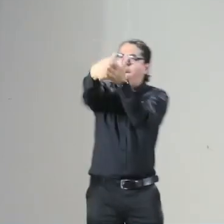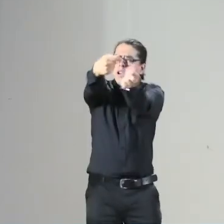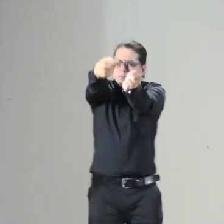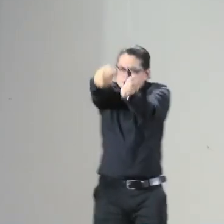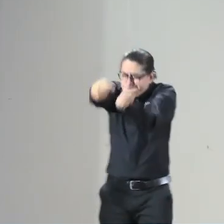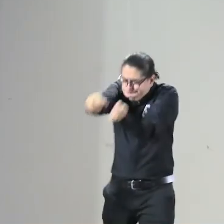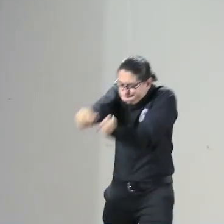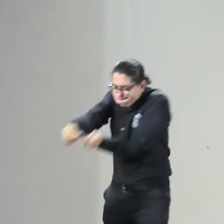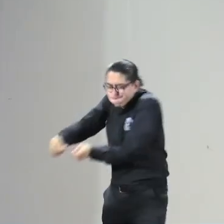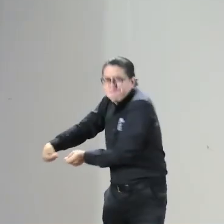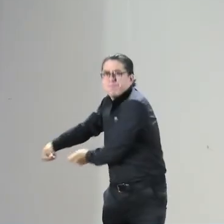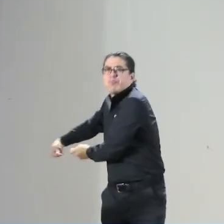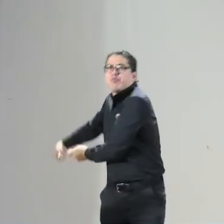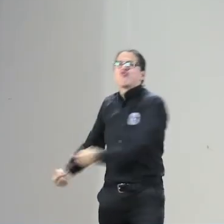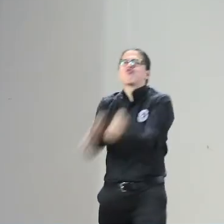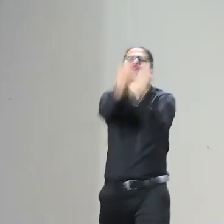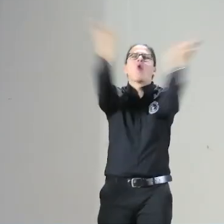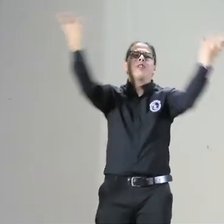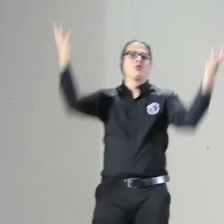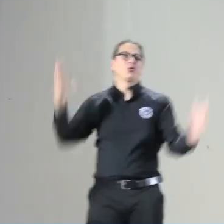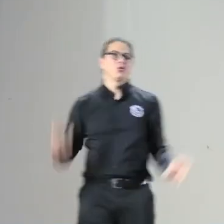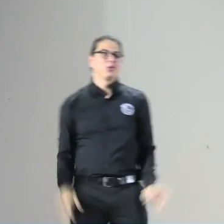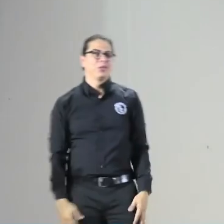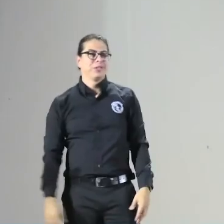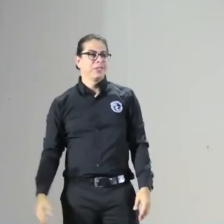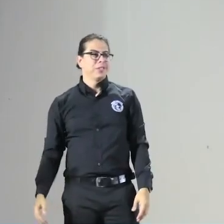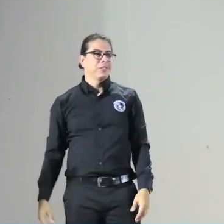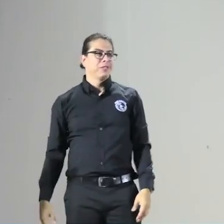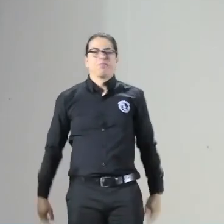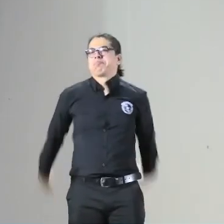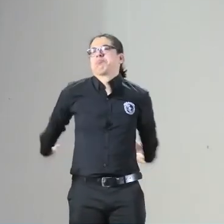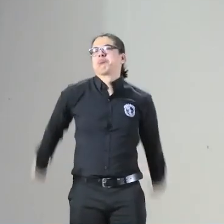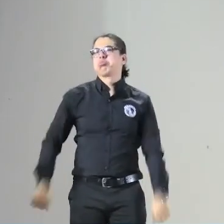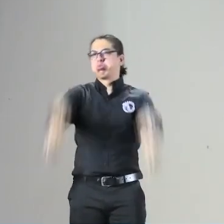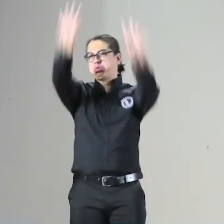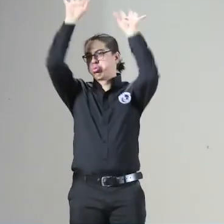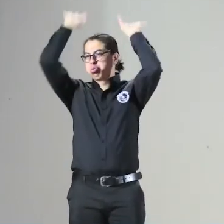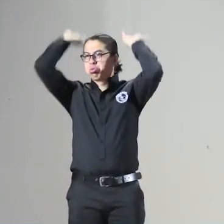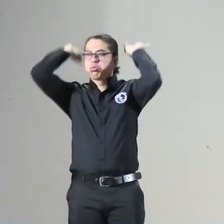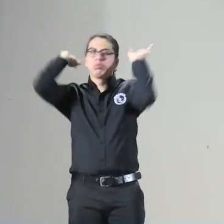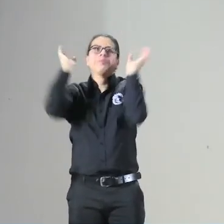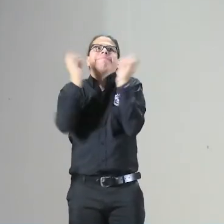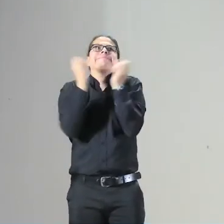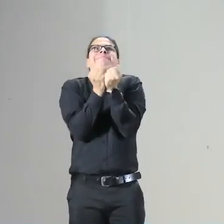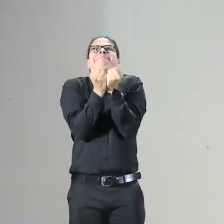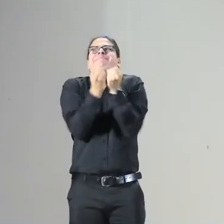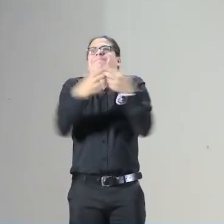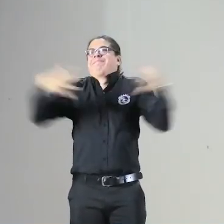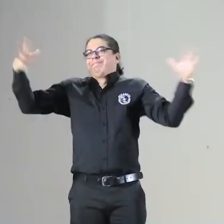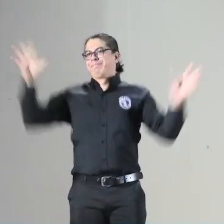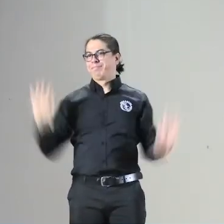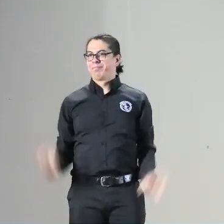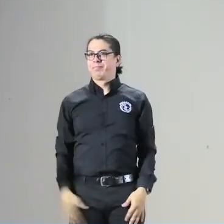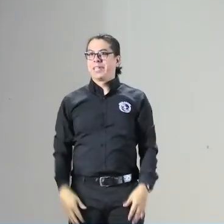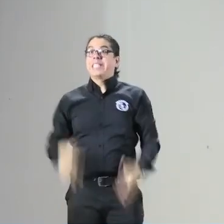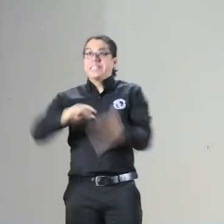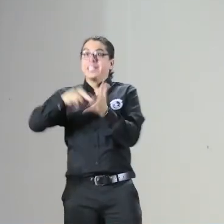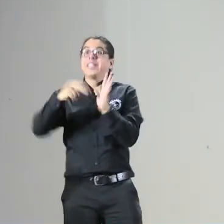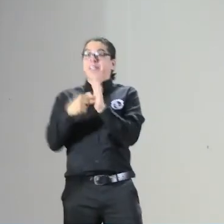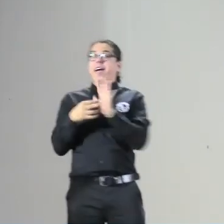por FNASCOR durante todos estos años cuantos intérpretes imagínense muchísimos intérpretes han pasado